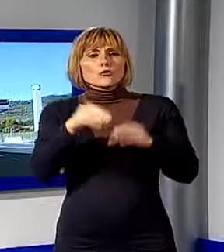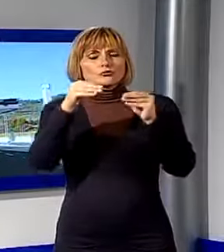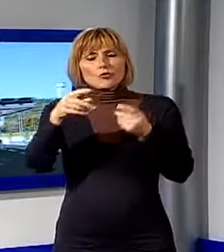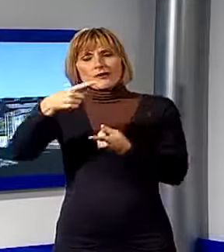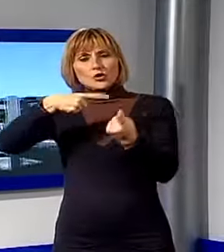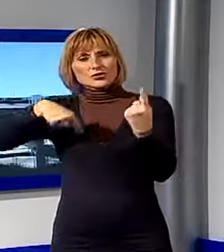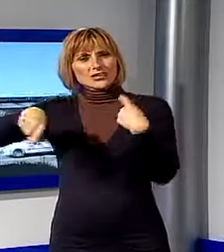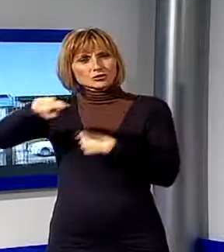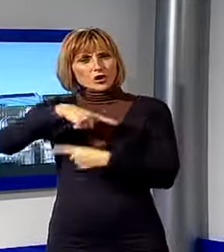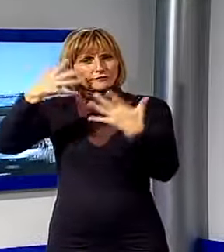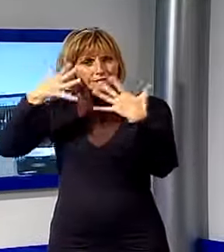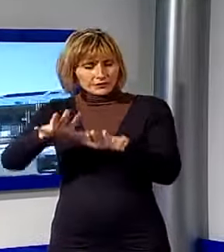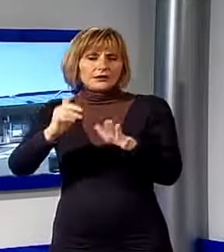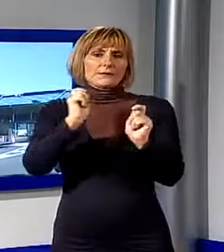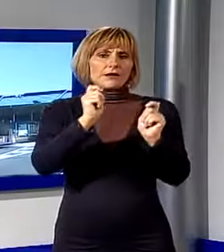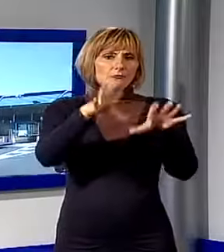Sarzanese.